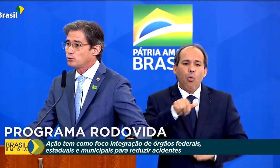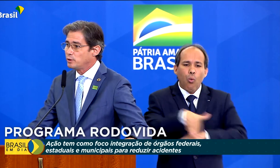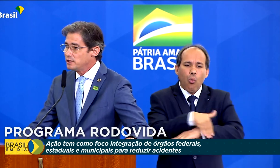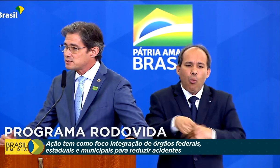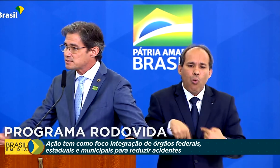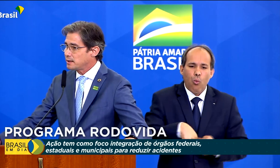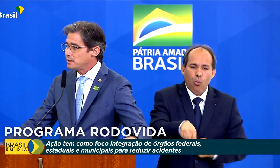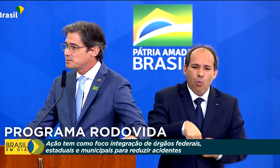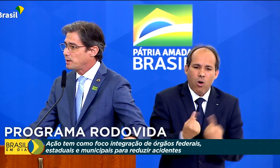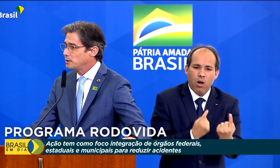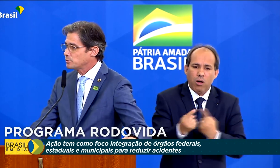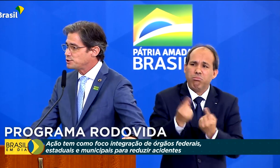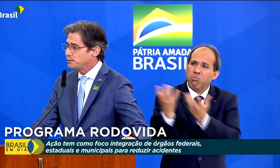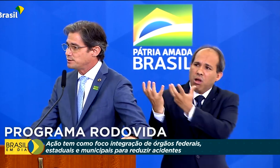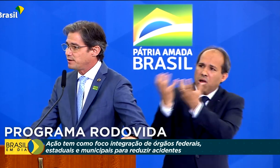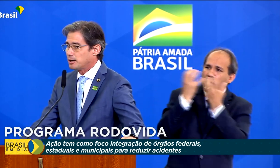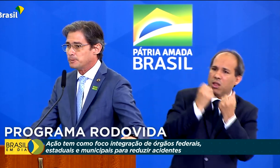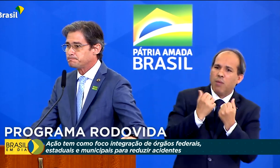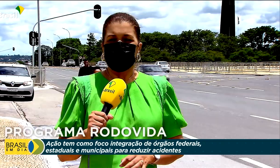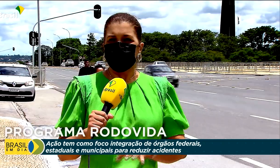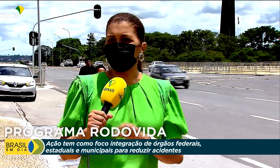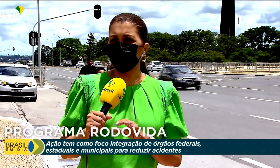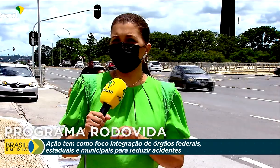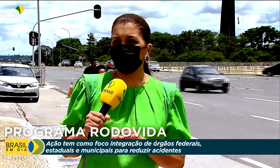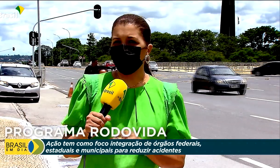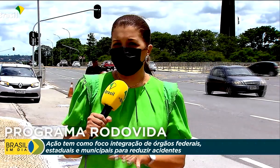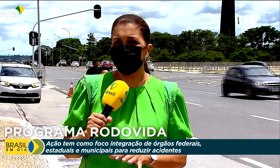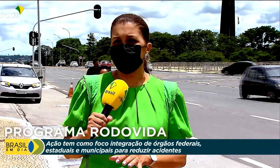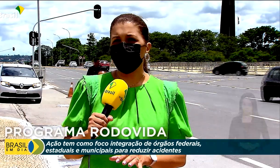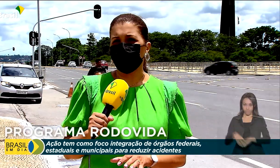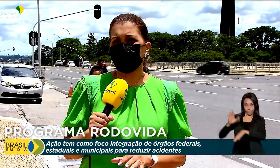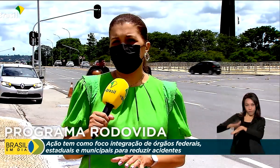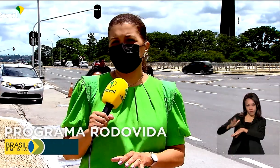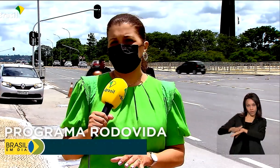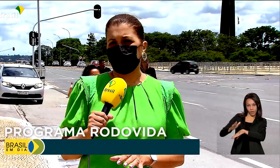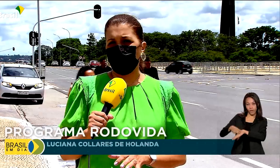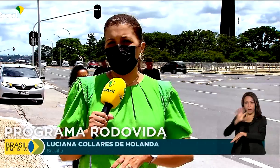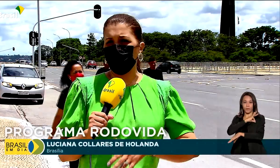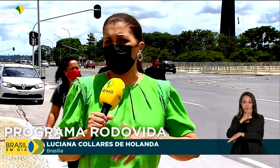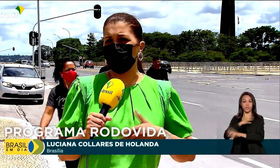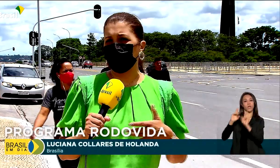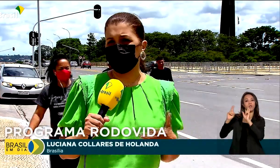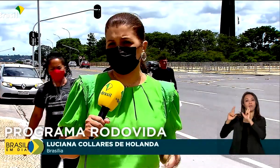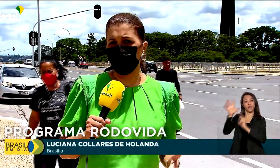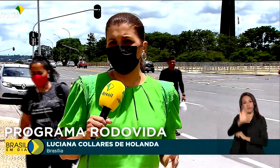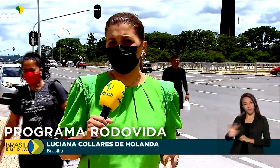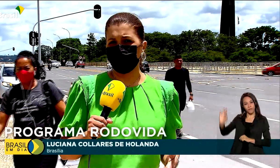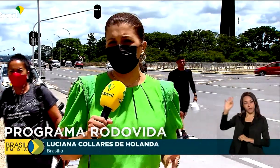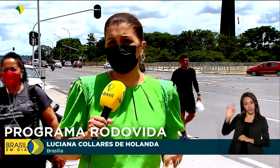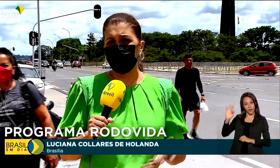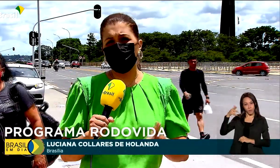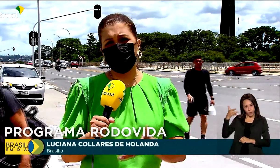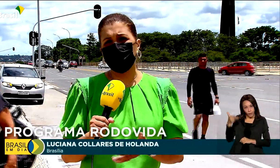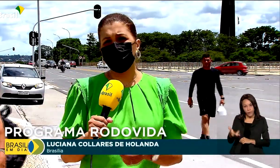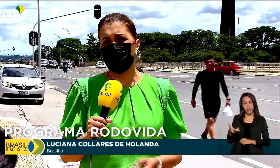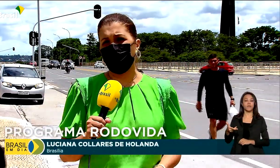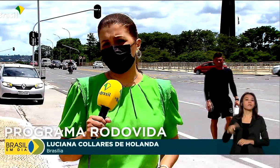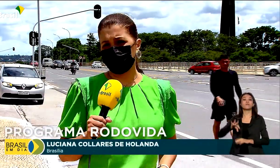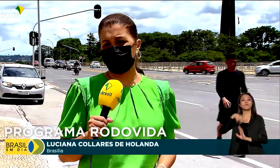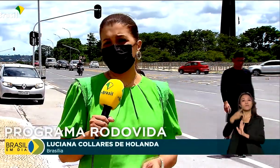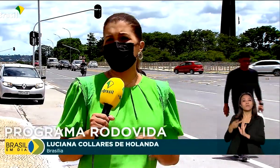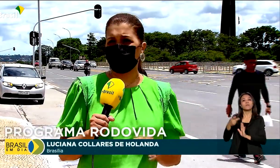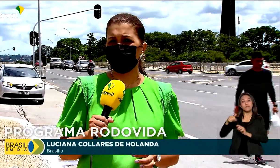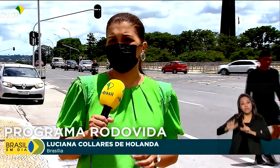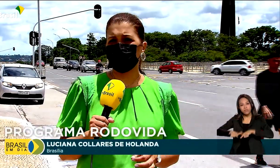recebem turistas aí nesse período de verão. Segundo a Polícia Rodoviária Federal, com a Operação Rodovida, o número de